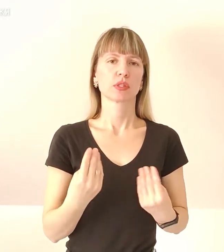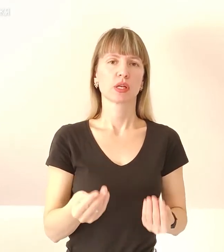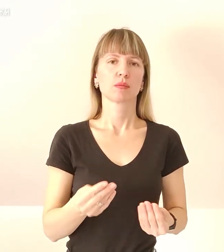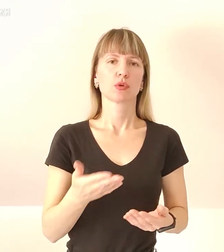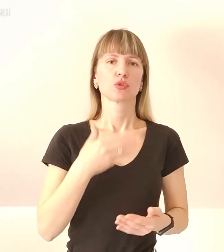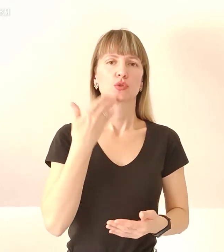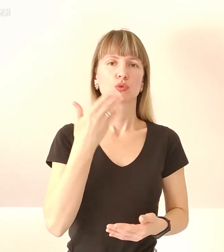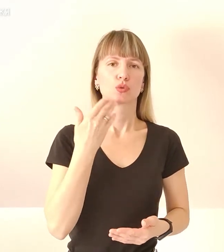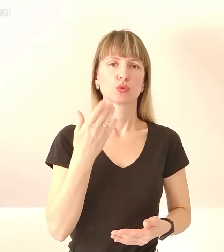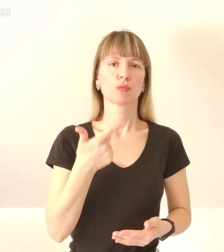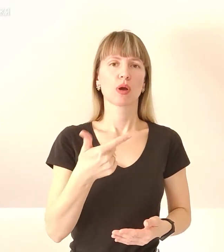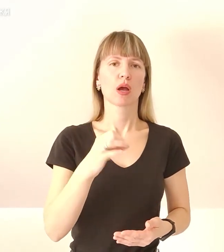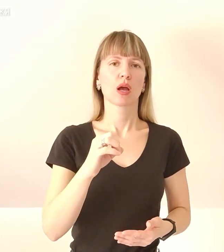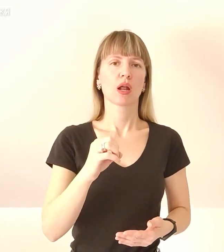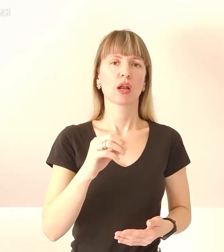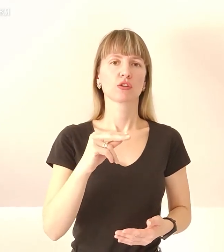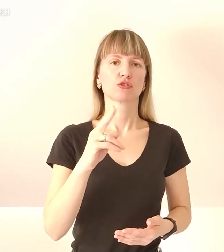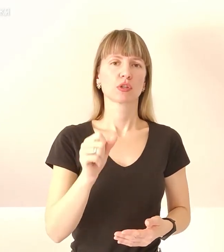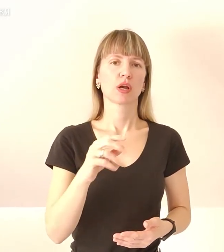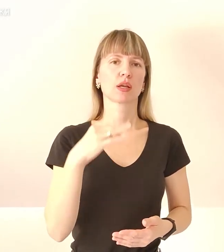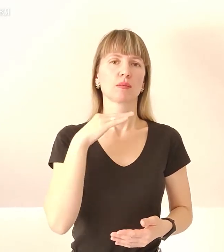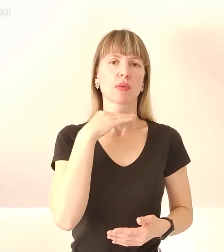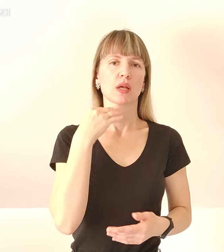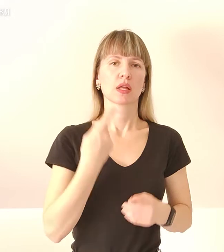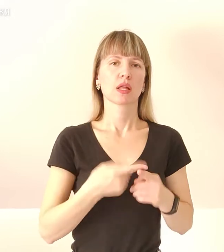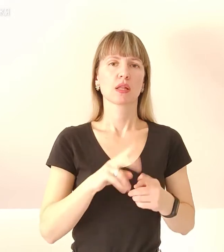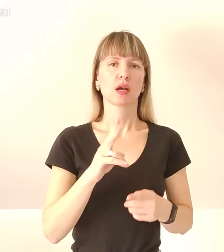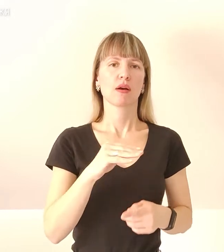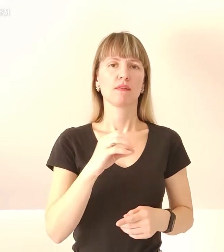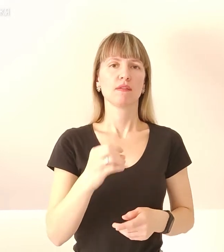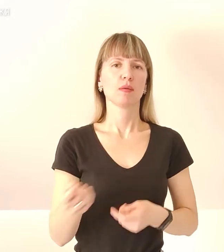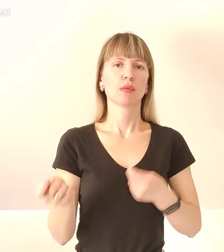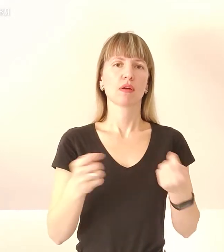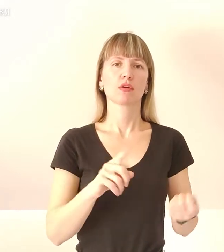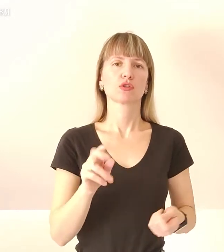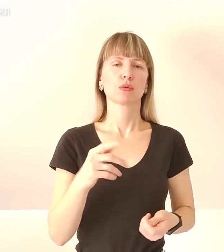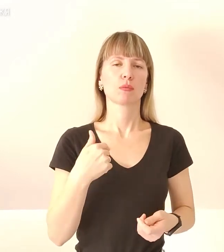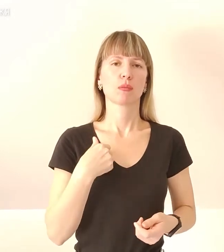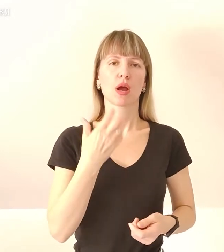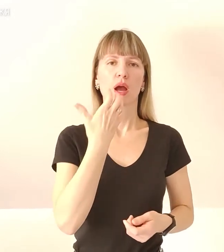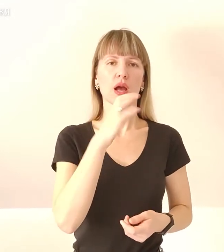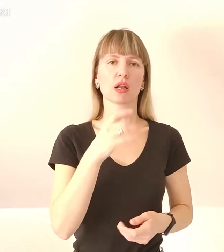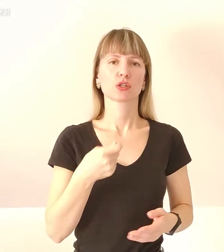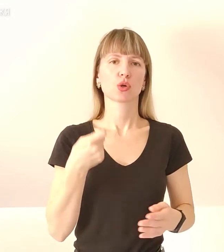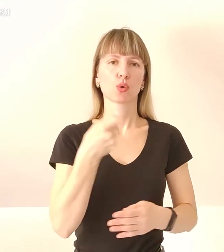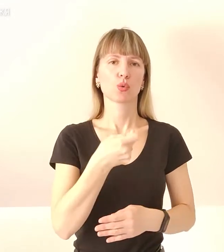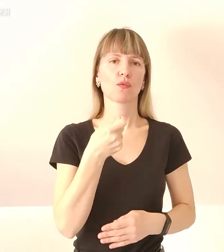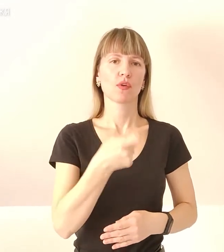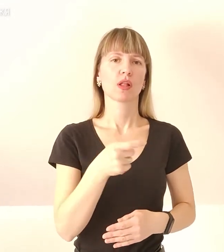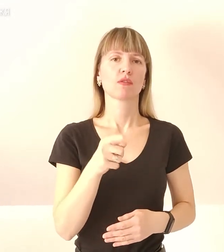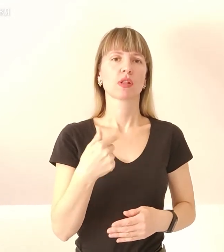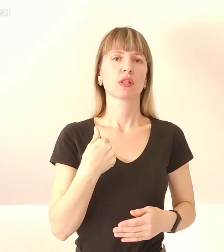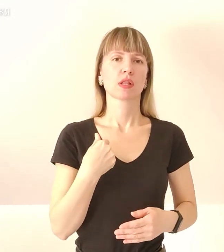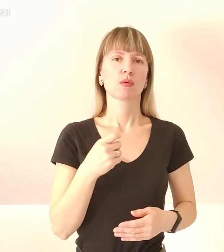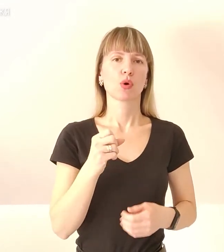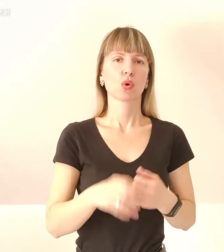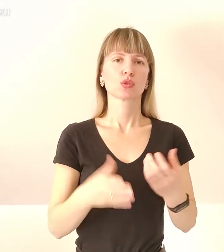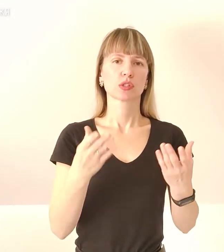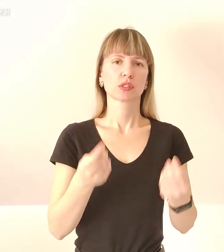суп, гречана каша та м'ясо. Це кафе привезло, для того, аби ми гарячим годували. Вони нам кожен день підвозять.